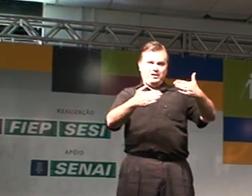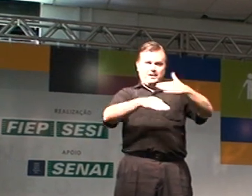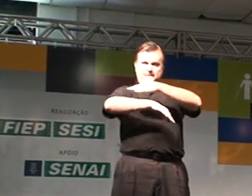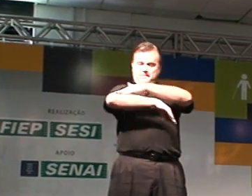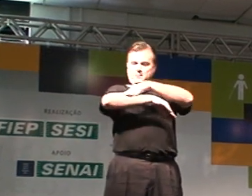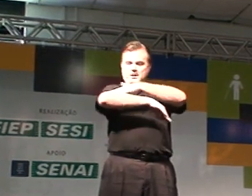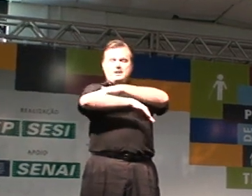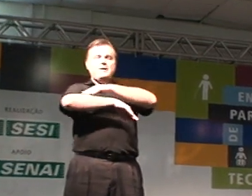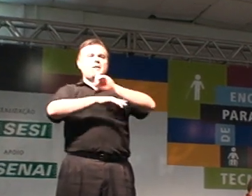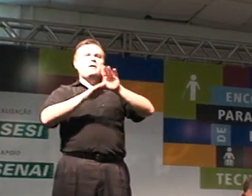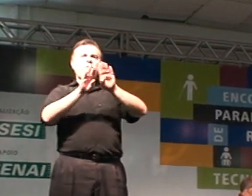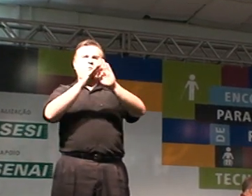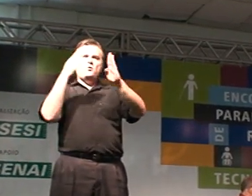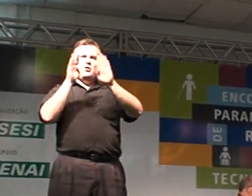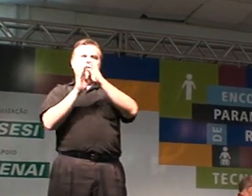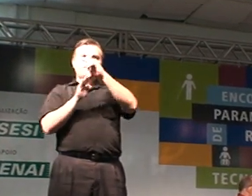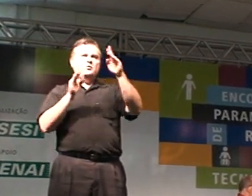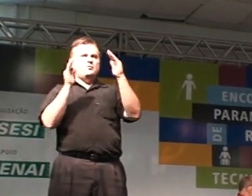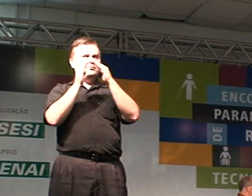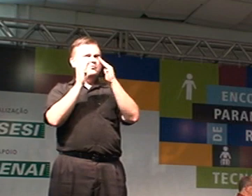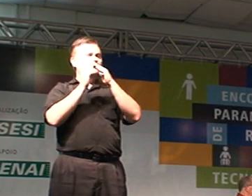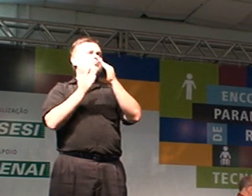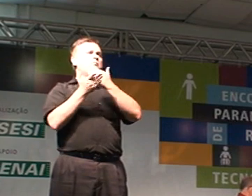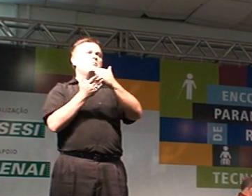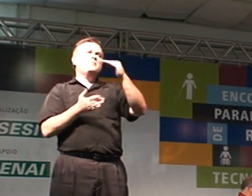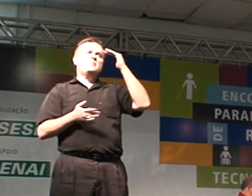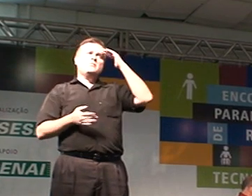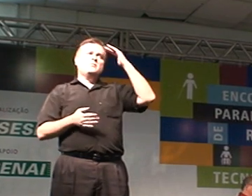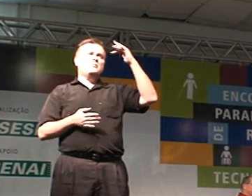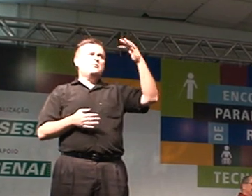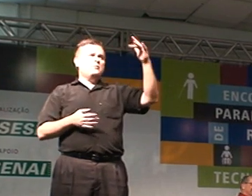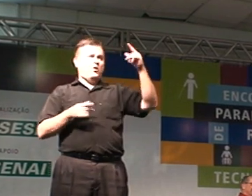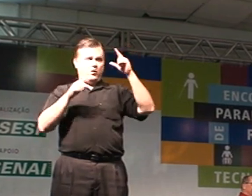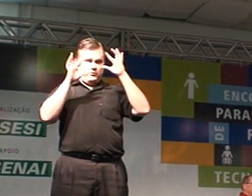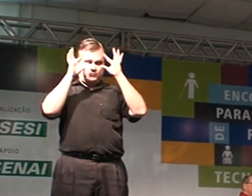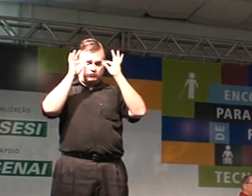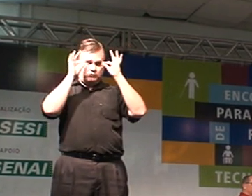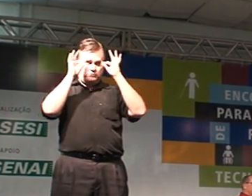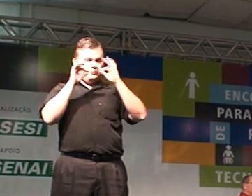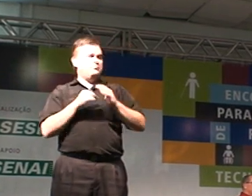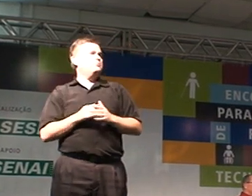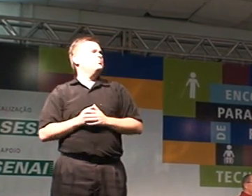da sua casa. Você imagina, com o olho fechado,